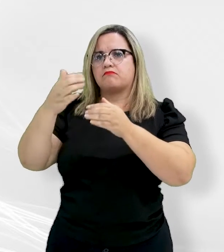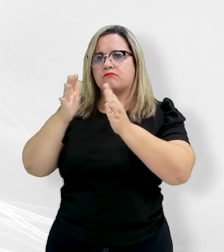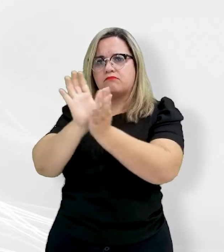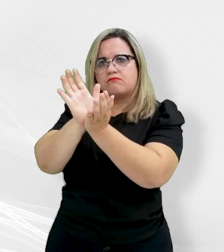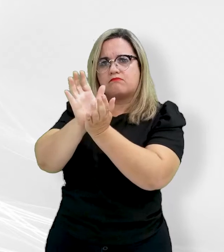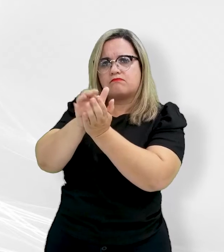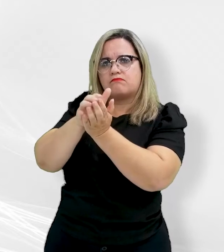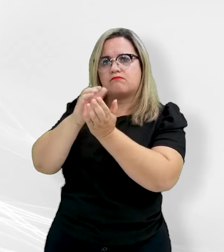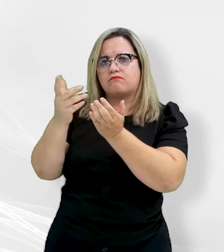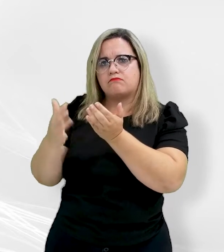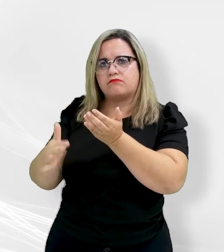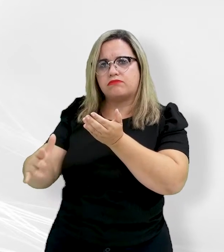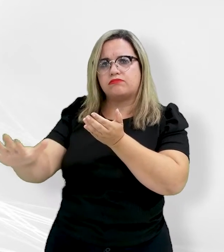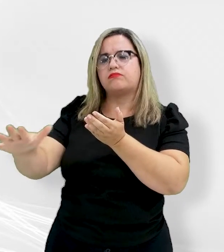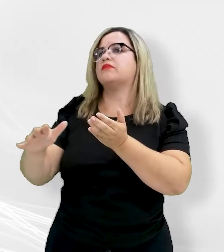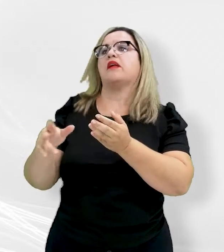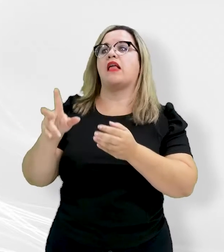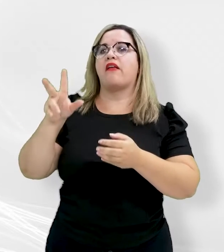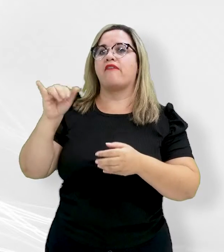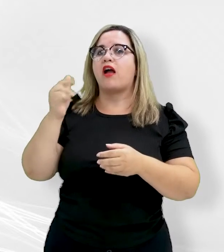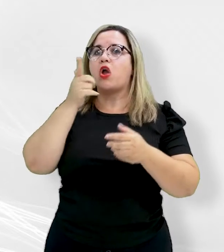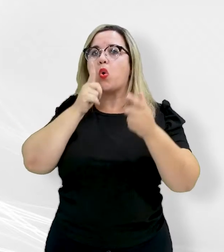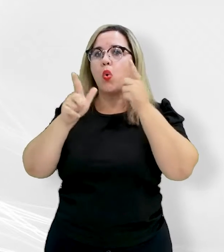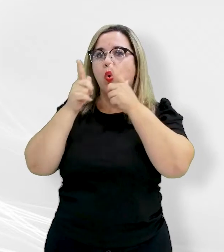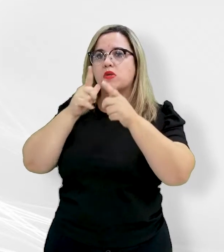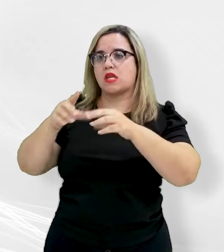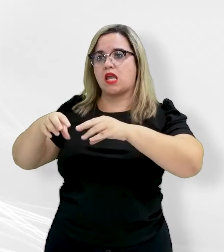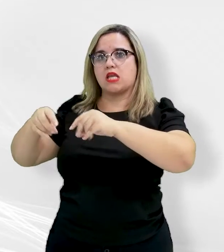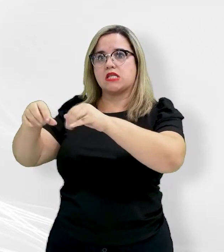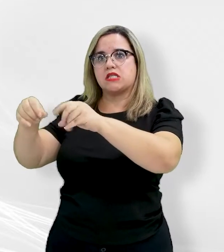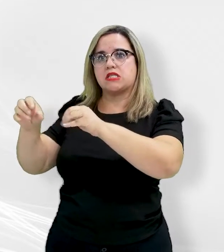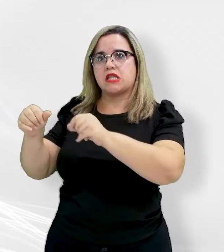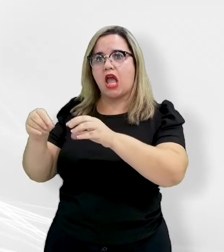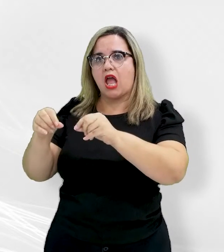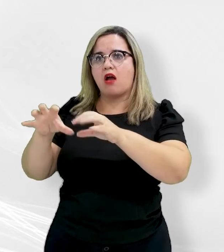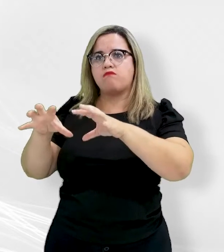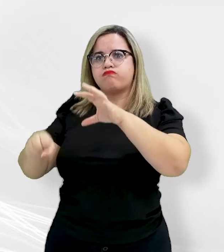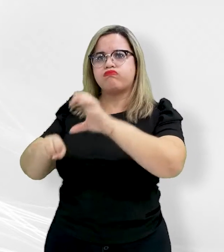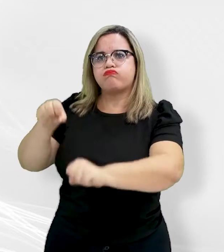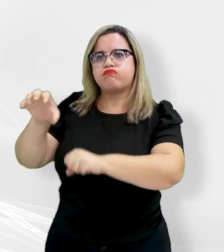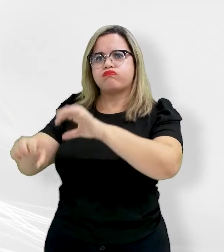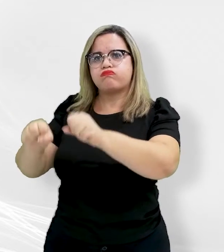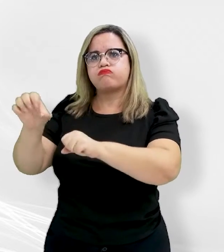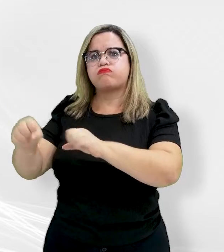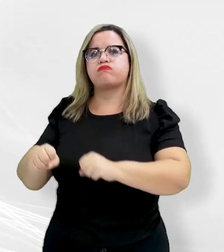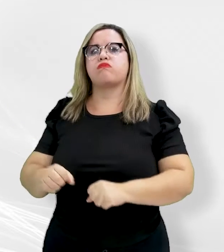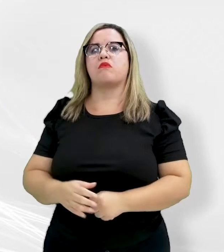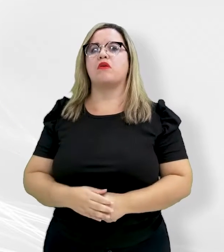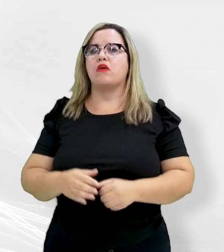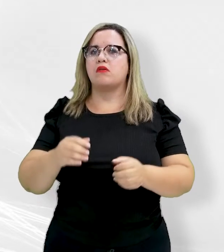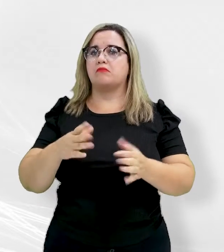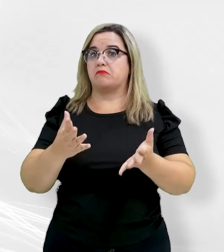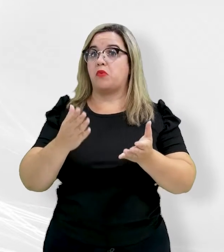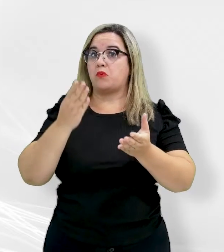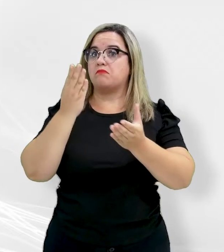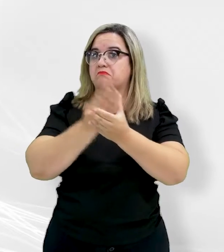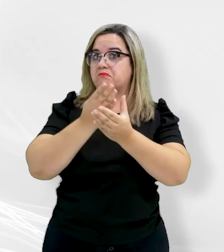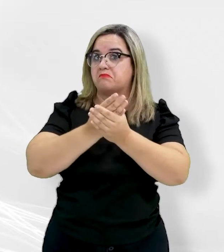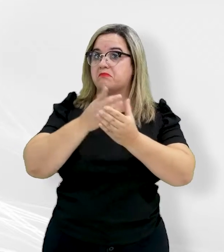fazer a aquisição dos lotes nos moldes da legislação municipal. Em um processo que teve início no ano de 2018, a primeira